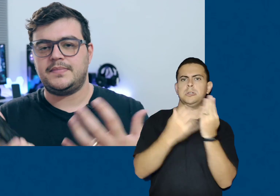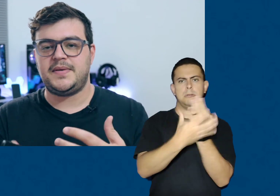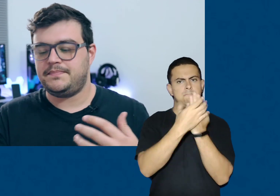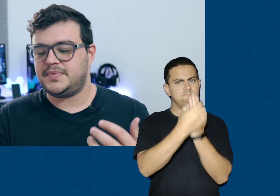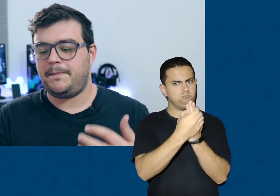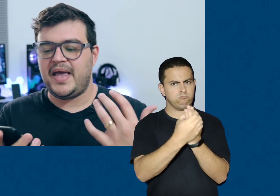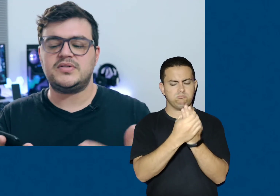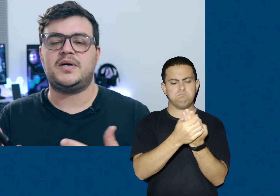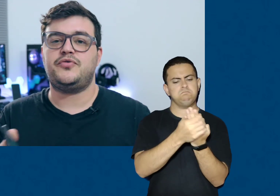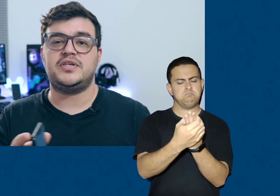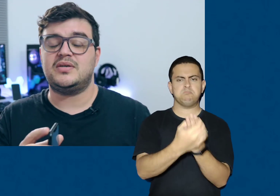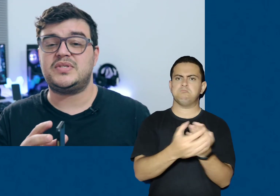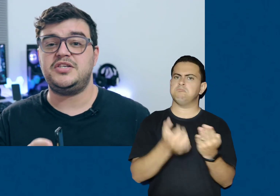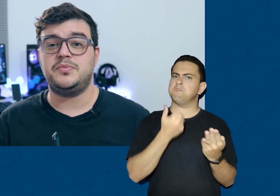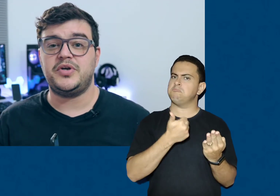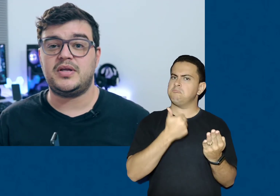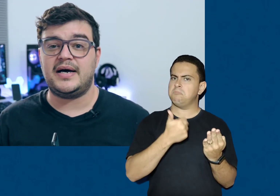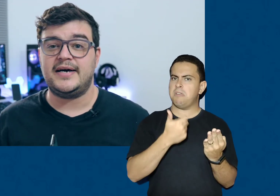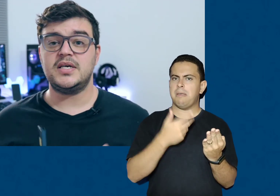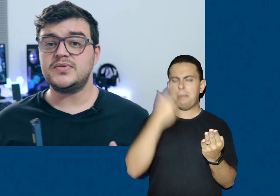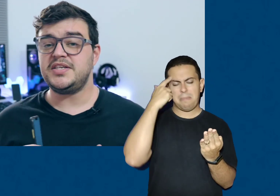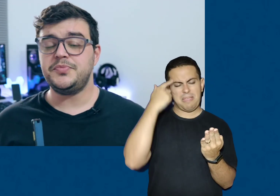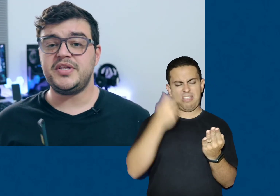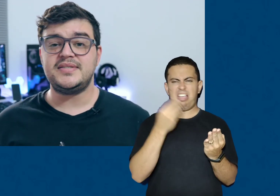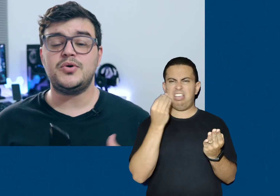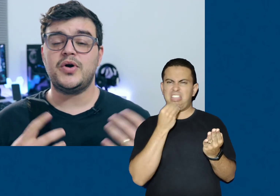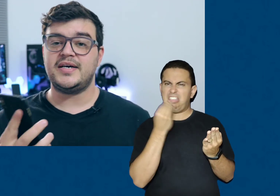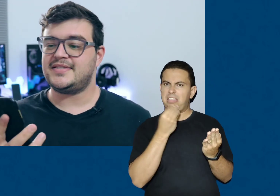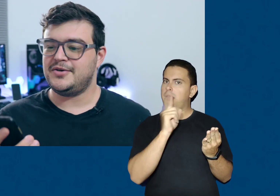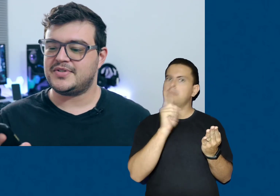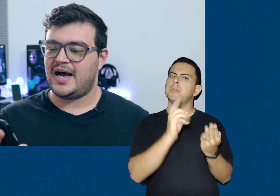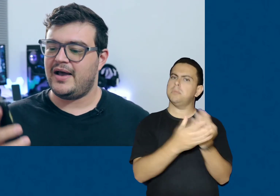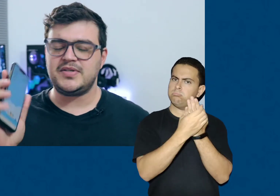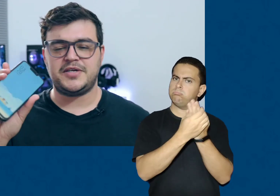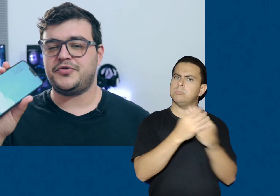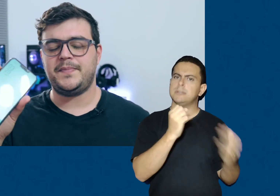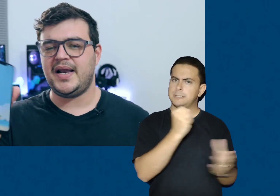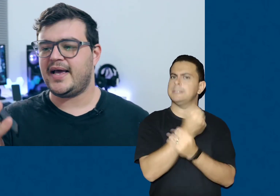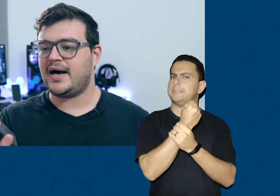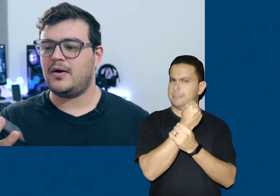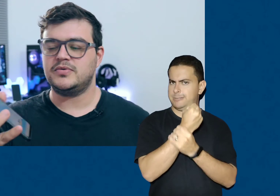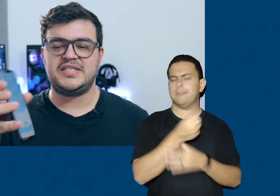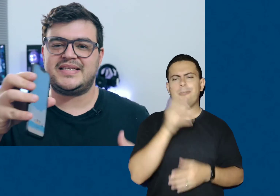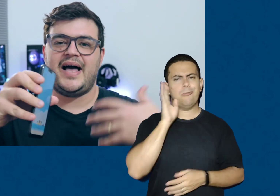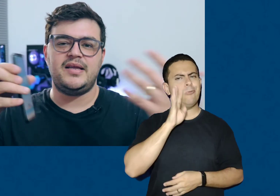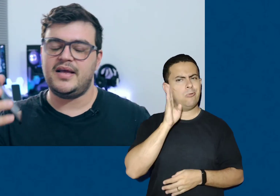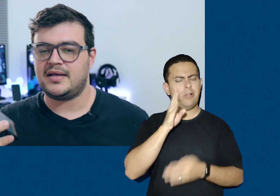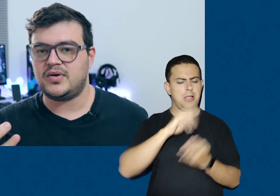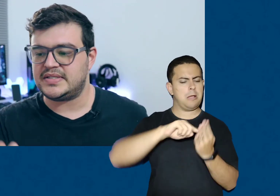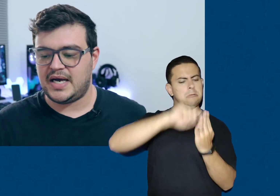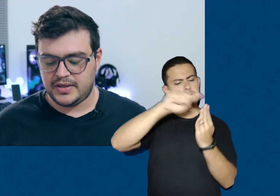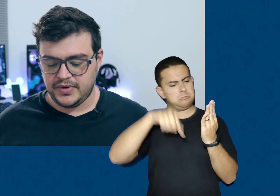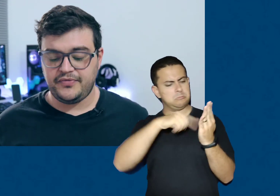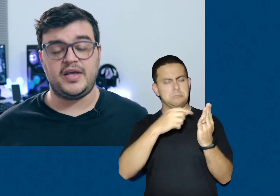sabe? Você pega o smartphone, você não sente muita insegurança em usar, é um smartphone bem legal, o design dele é atualizado, enfim.